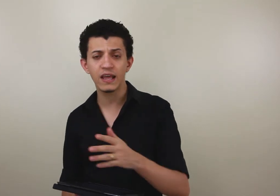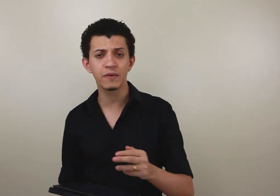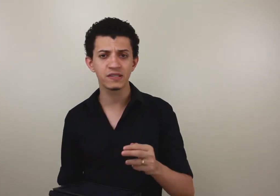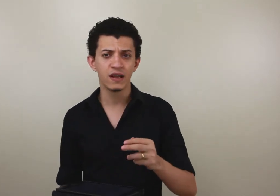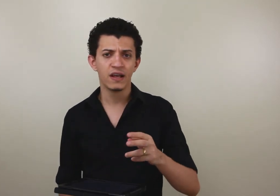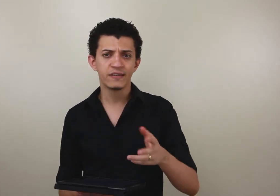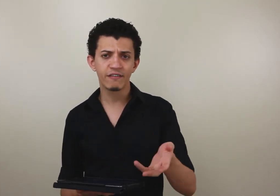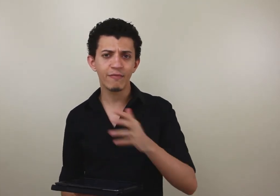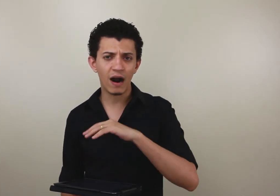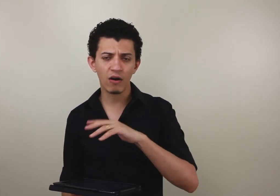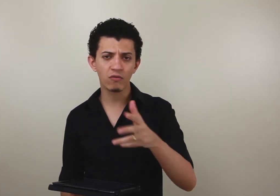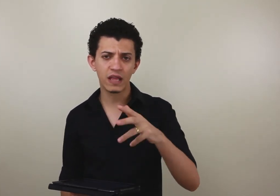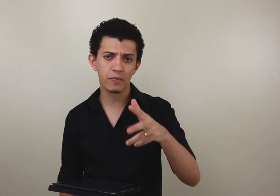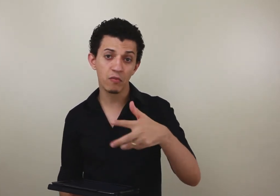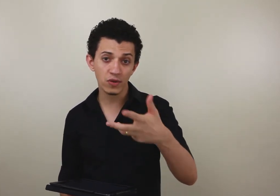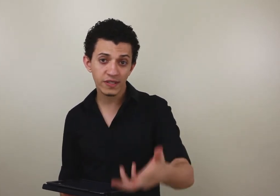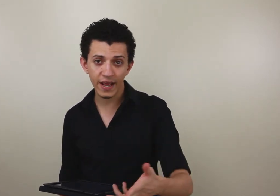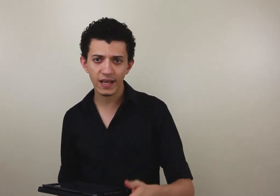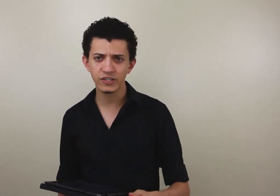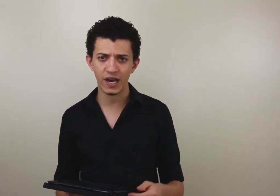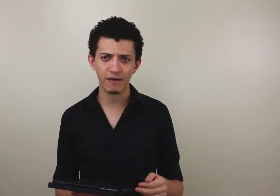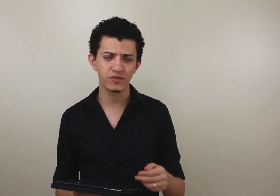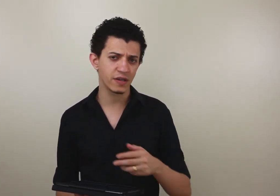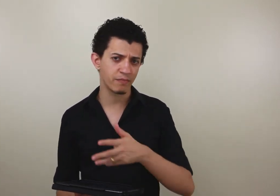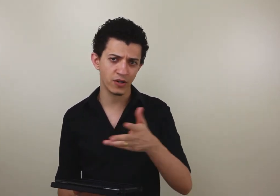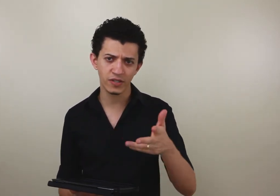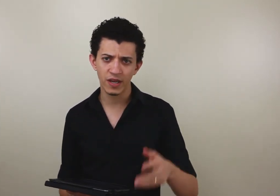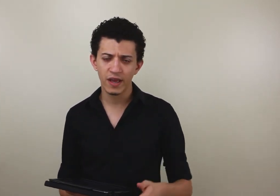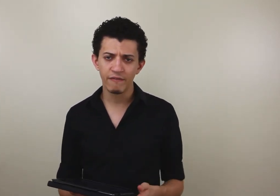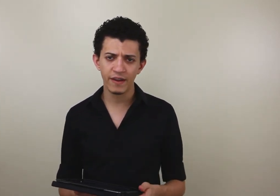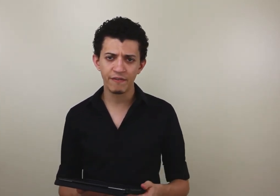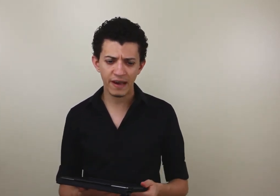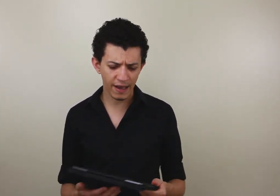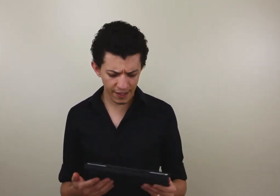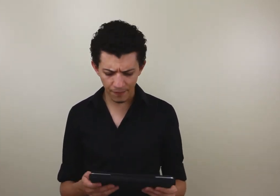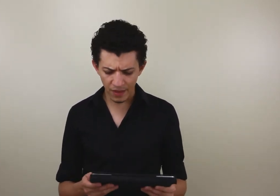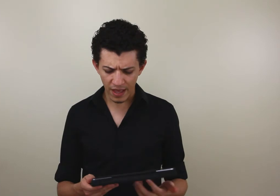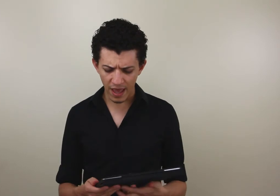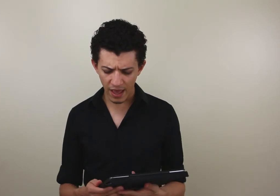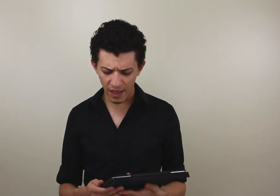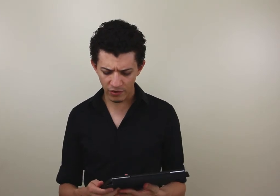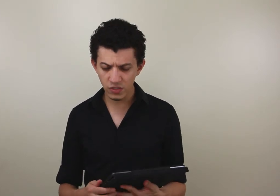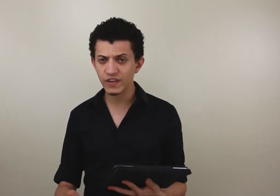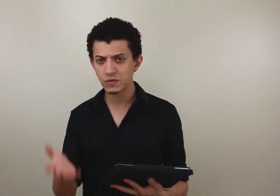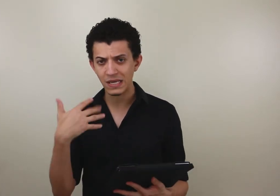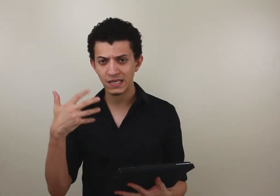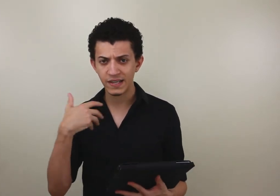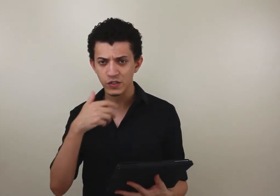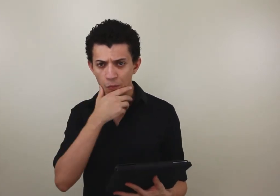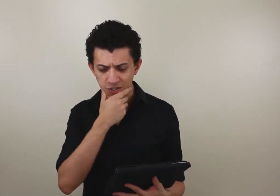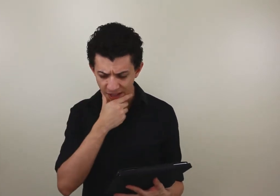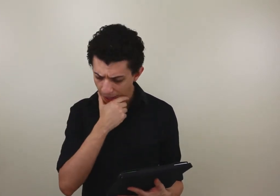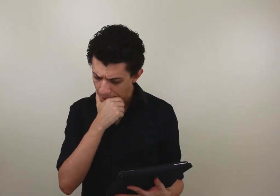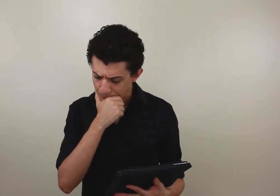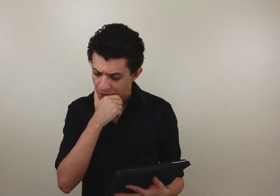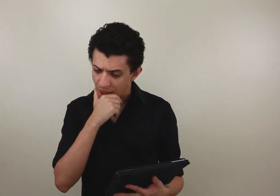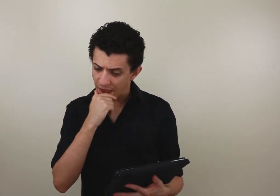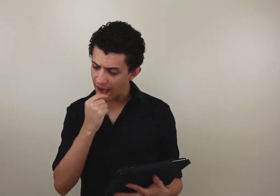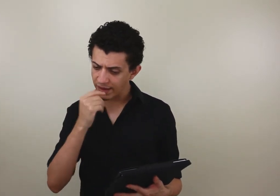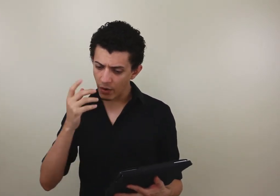Libras. Teve uma aula há um tempo que eu mostrei ele aqui já, você pode verificar aí nos vídeos mais recentes que eu postei. E então,